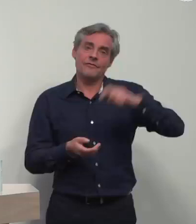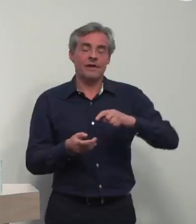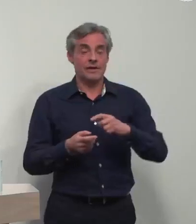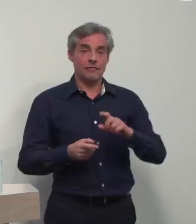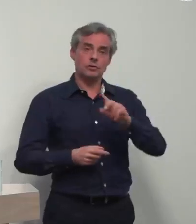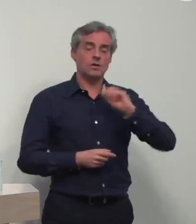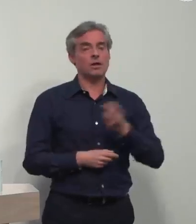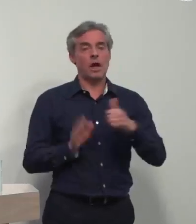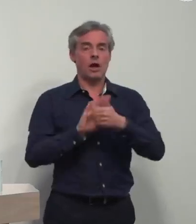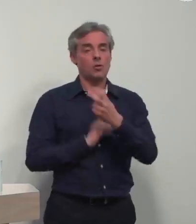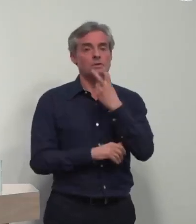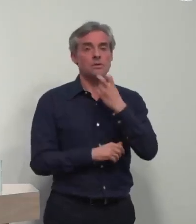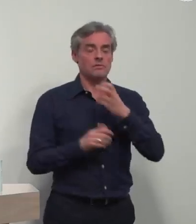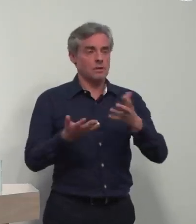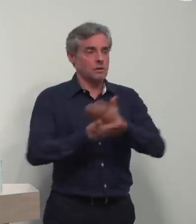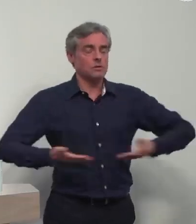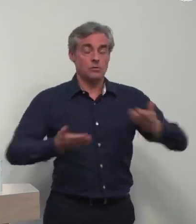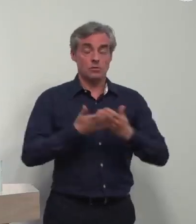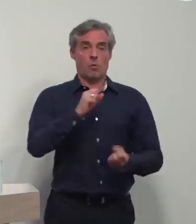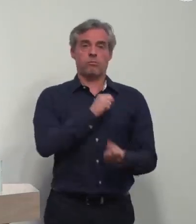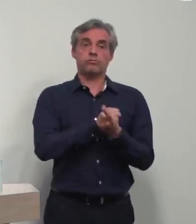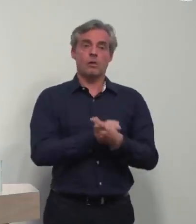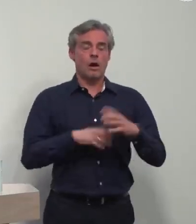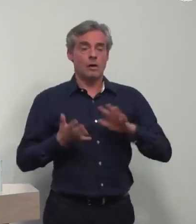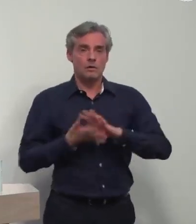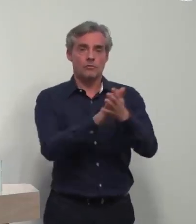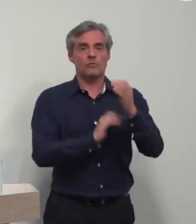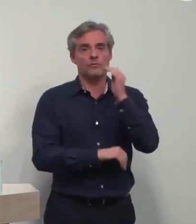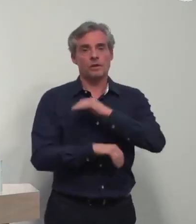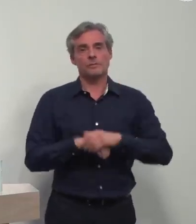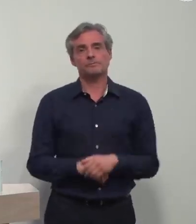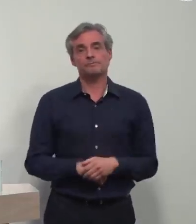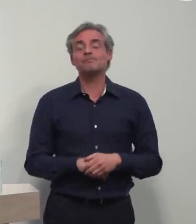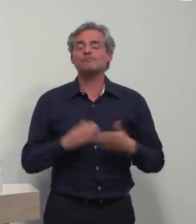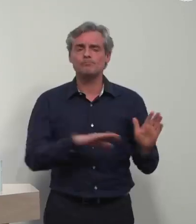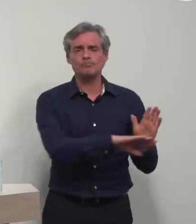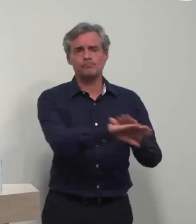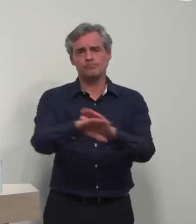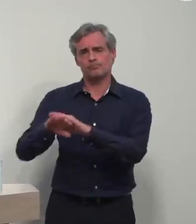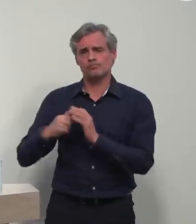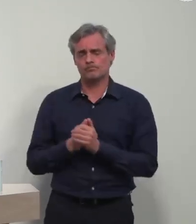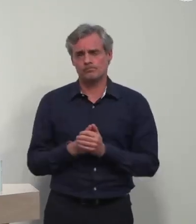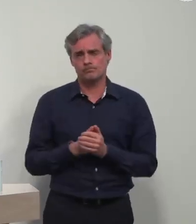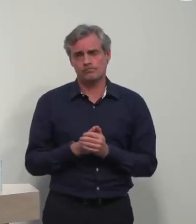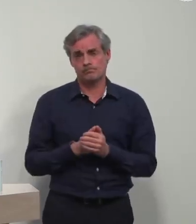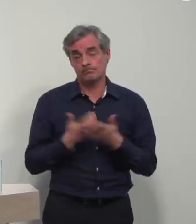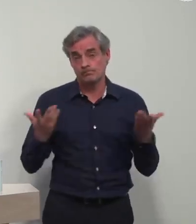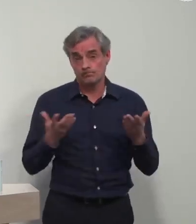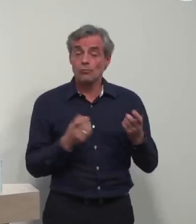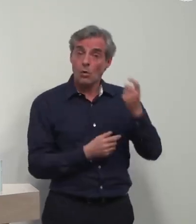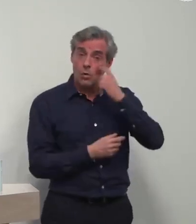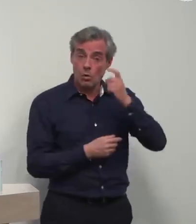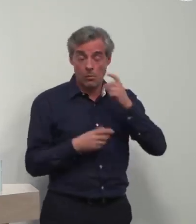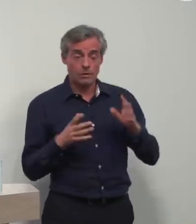être civique devant ce contexte inédit et très évolutif. Je vous rappelle simplement quelque chose qui est